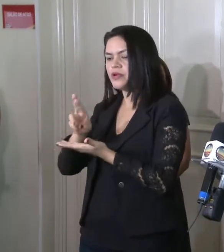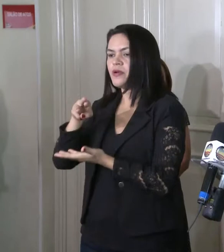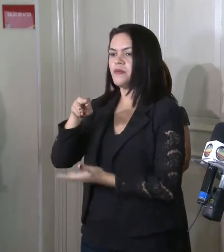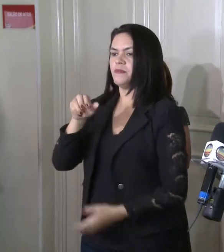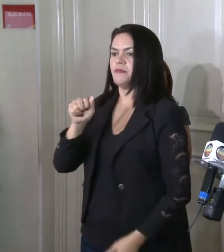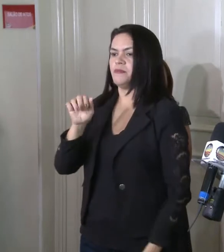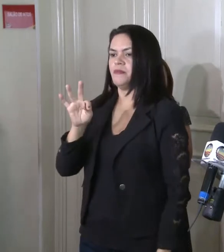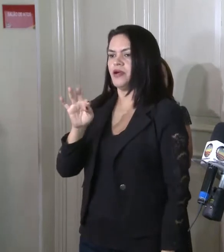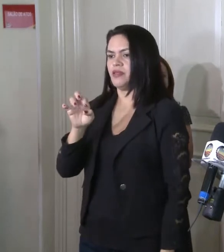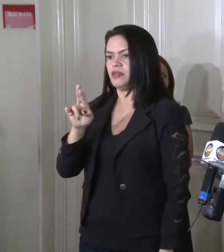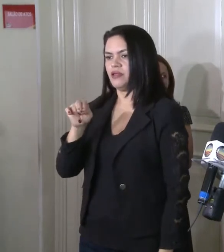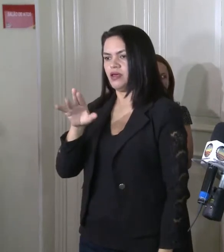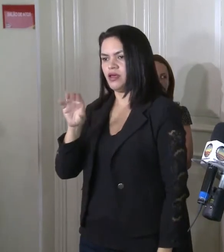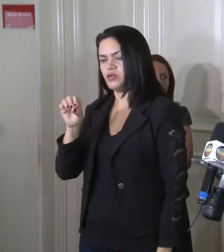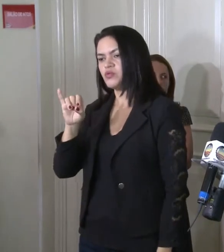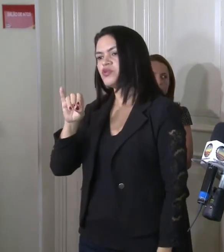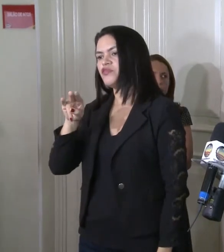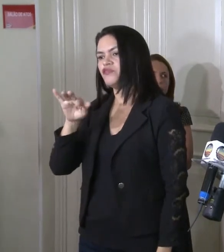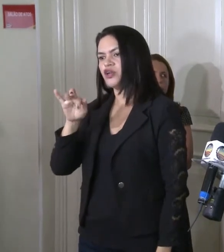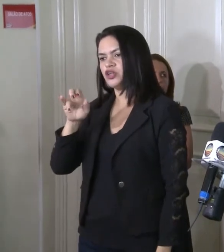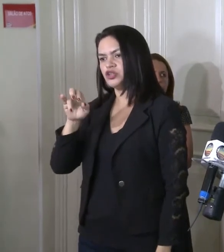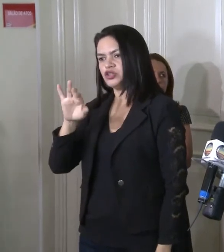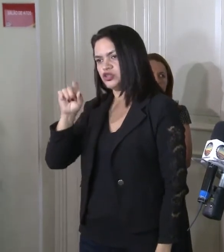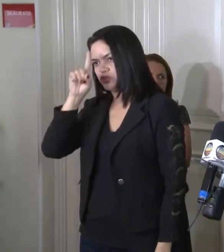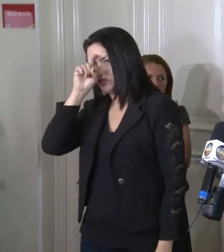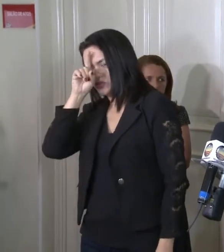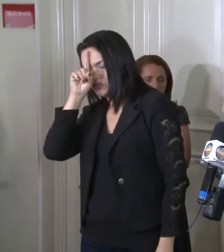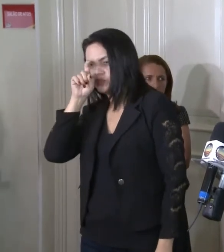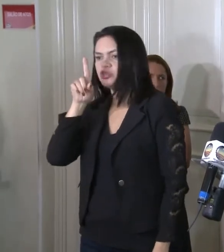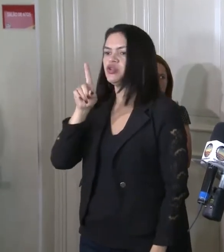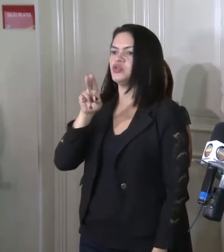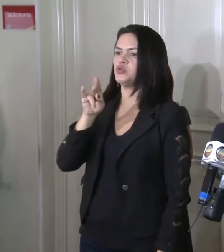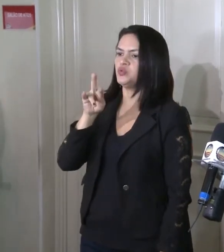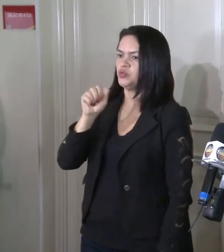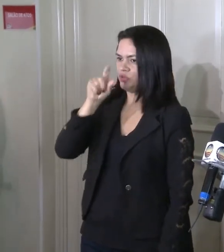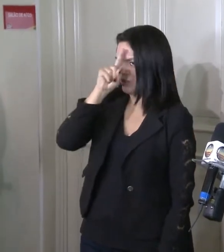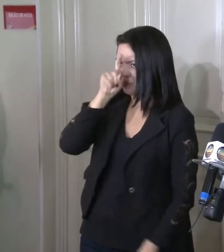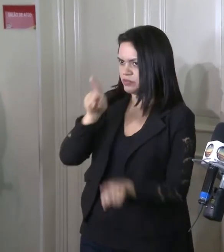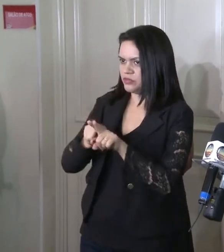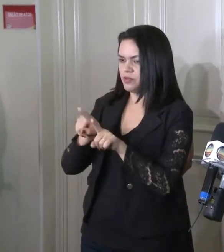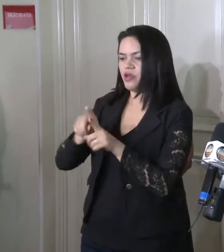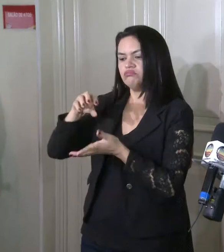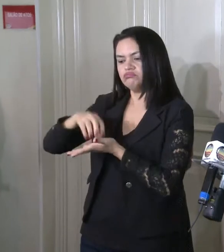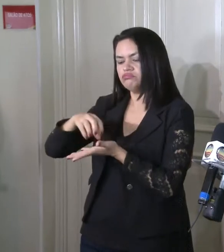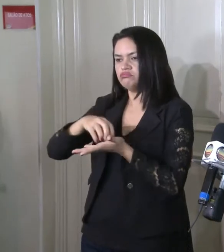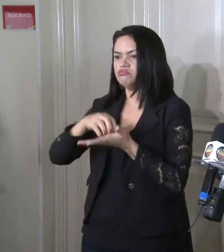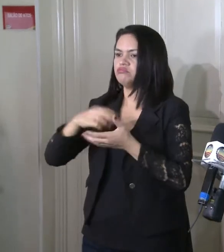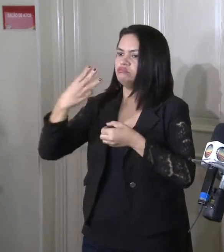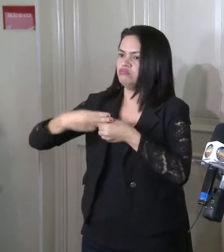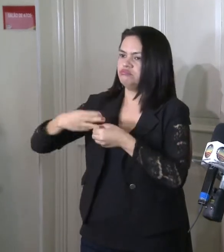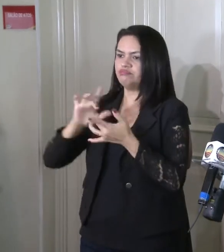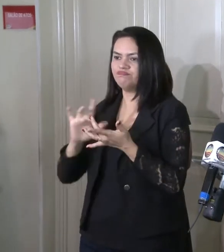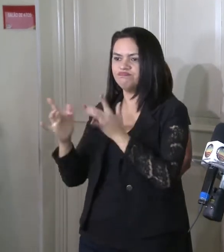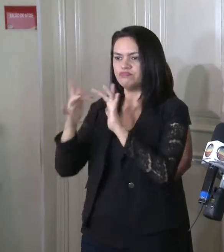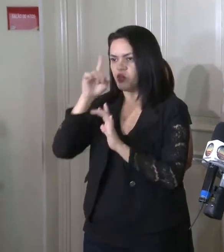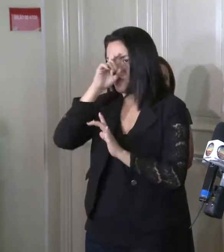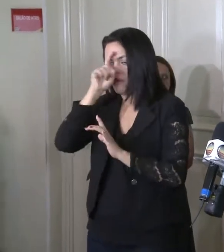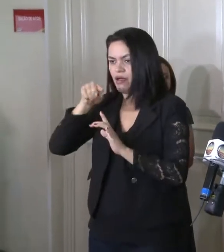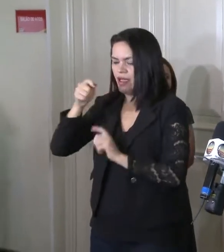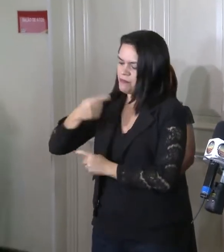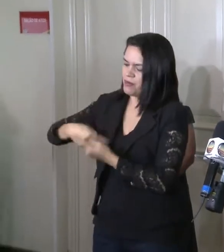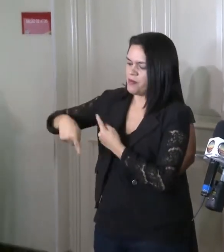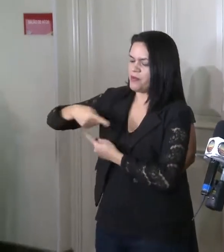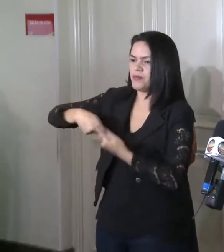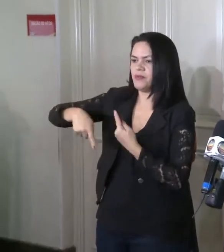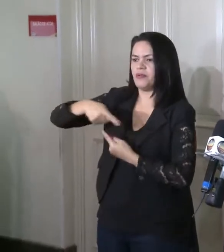-Infantil e Dutra, pelas unidades da rede municipal e pelas unidades da rede estadual. E também o segundo ponto é que esse é um fluxo que é dinâmico,